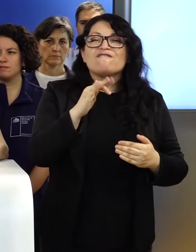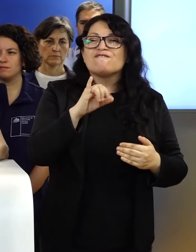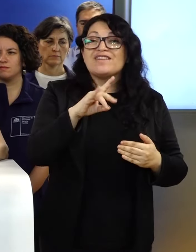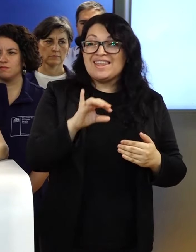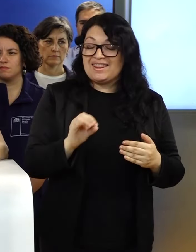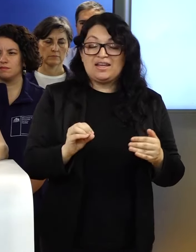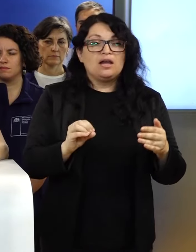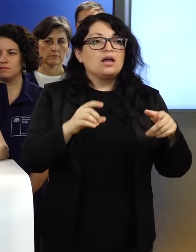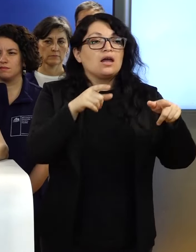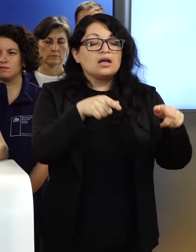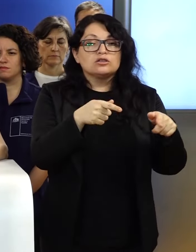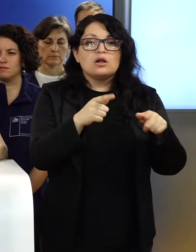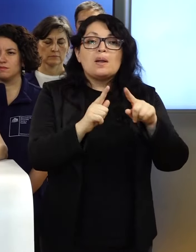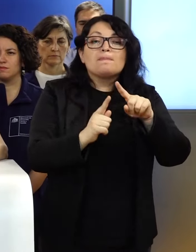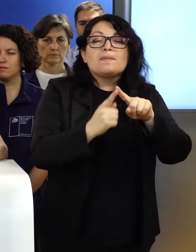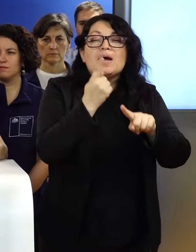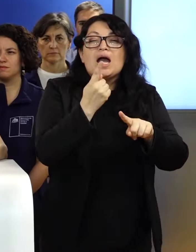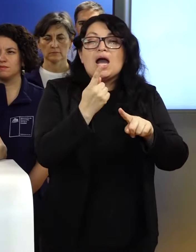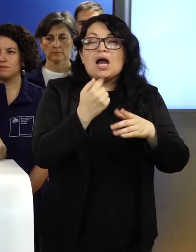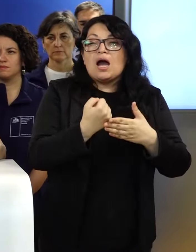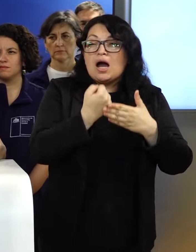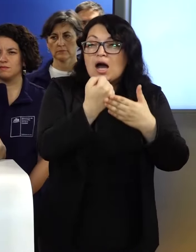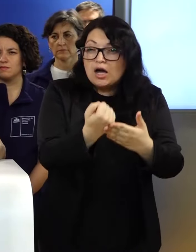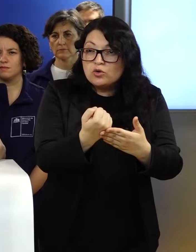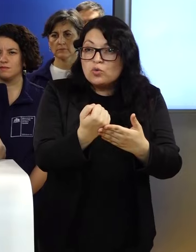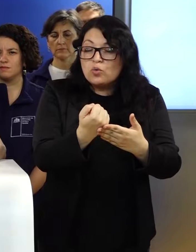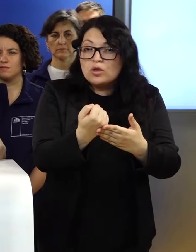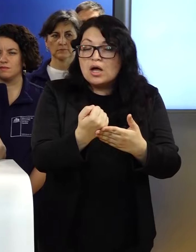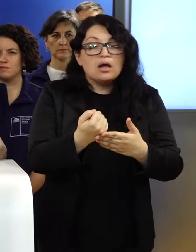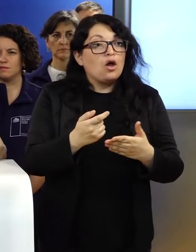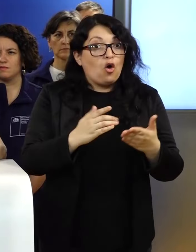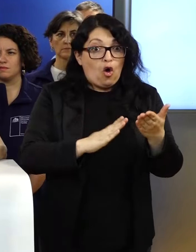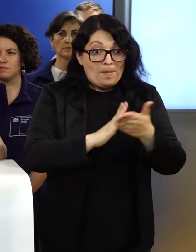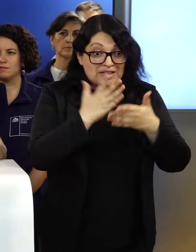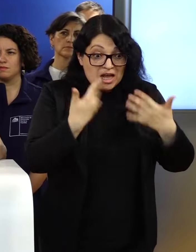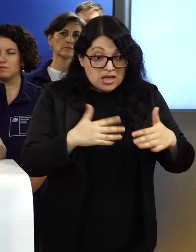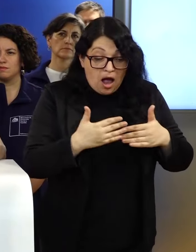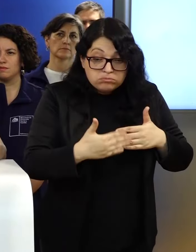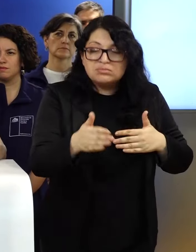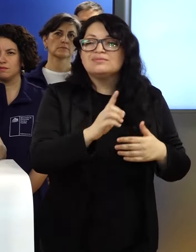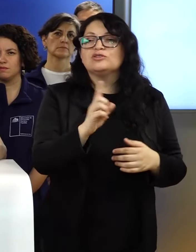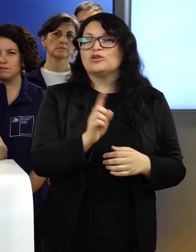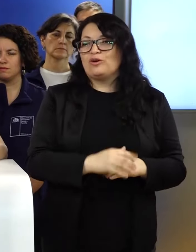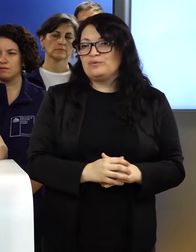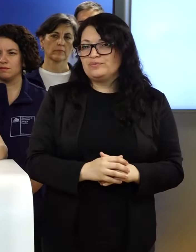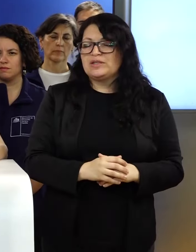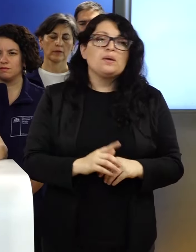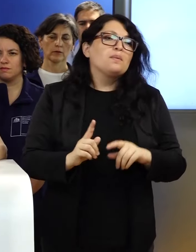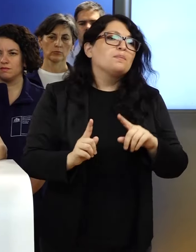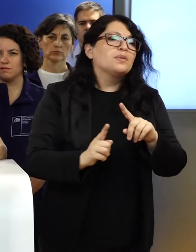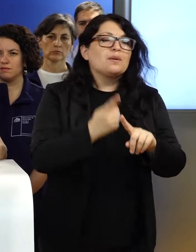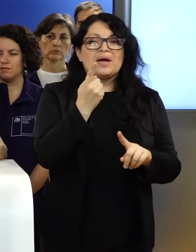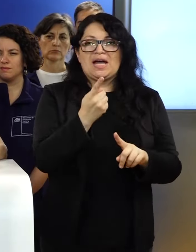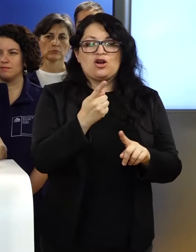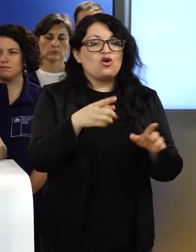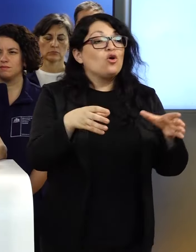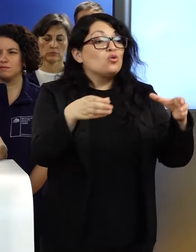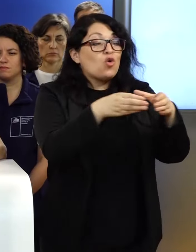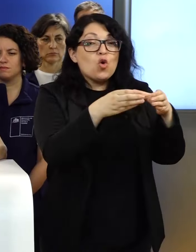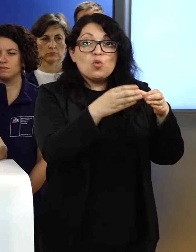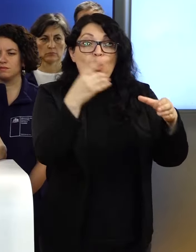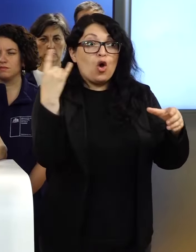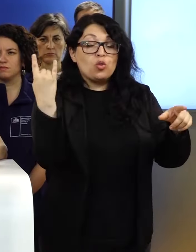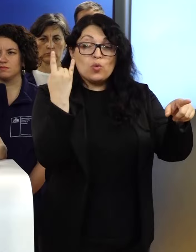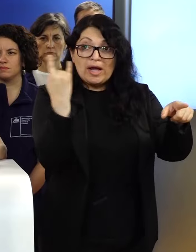con la que se levantan las primeras ayudas, no se empieza a desplegar todavía hasta que no sea autorizado por los equipos de emergencia que están